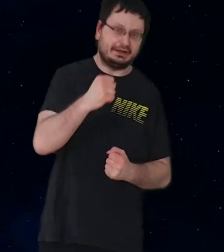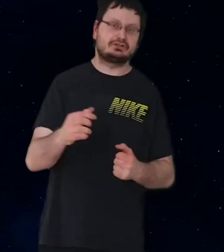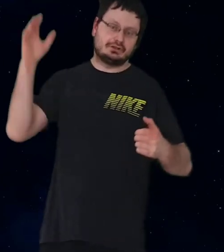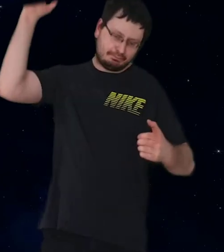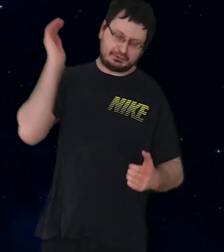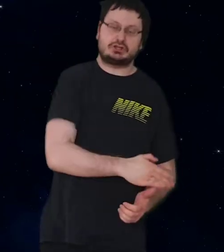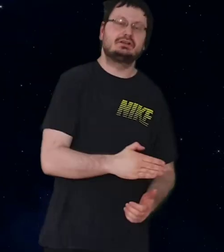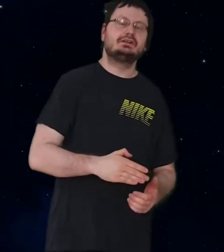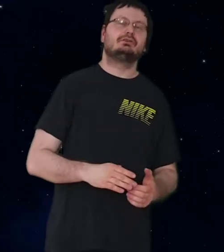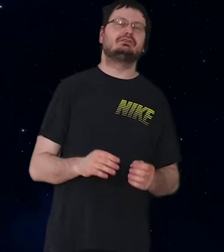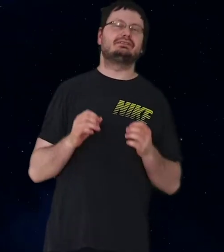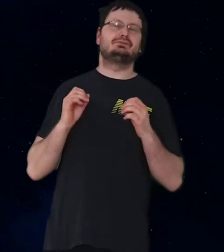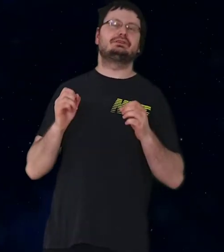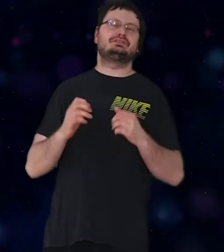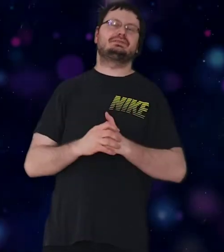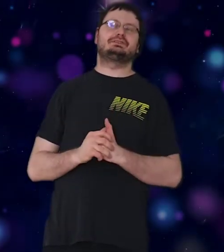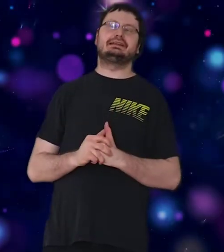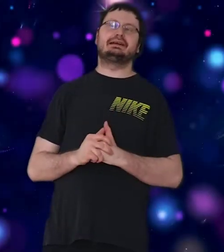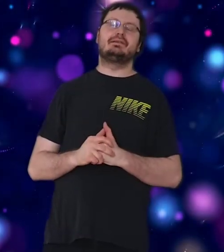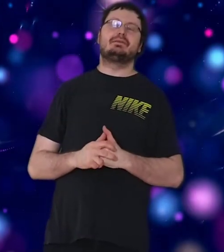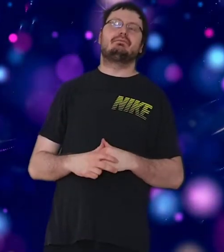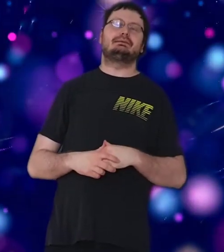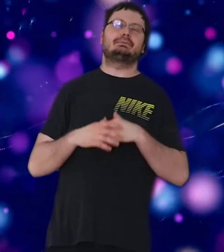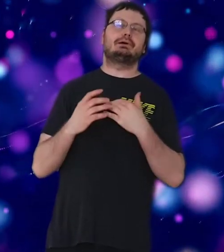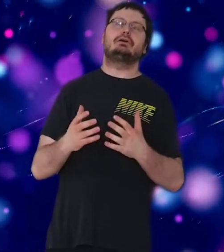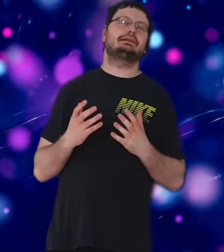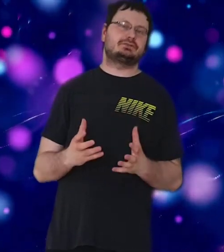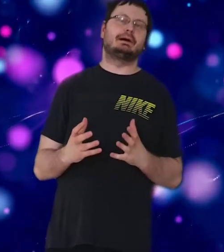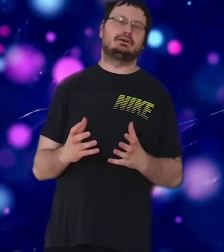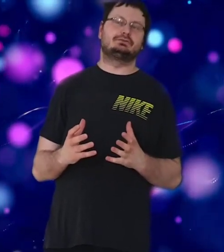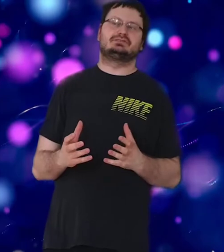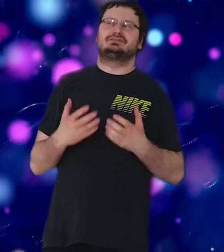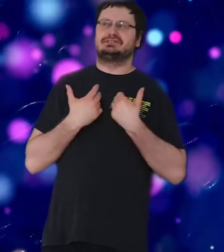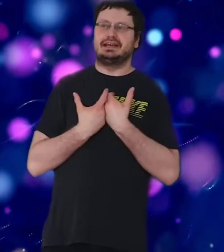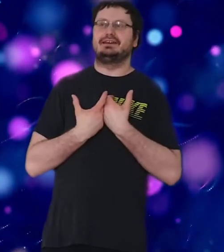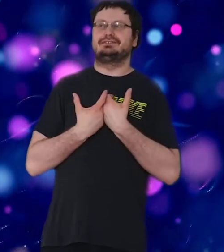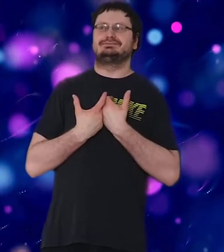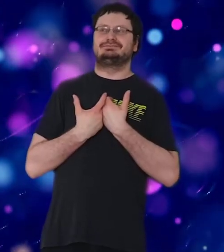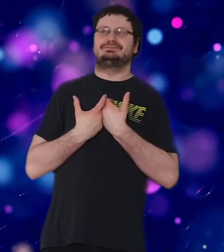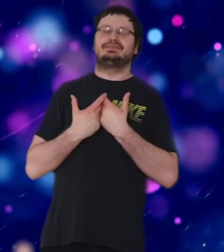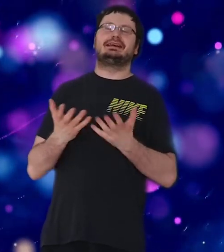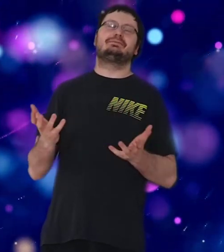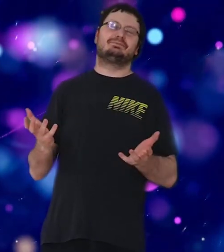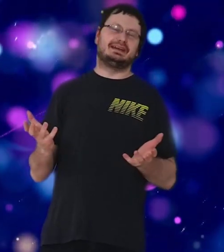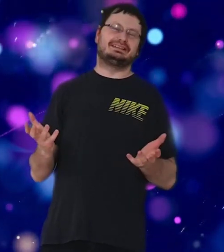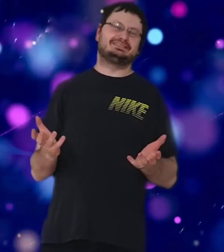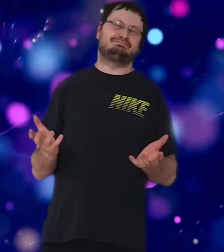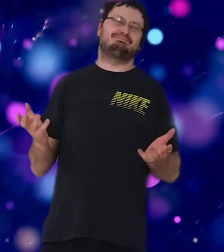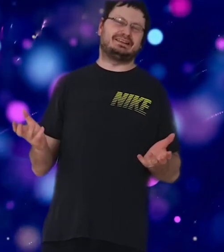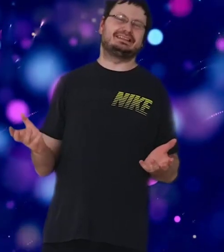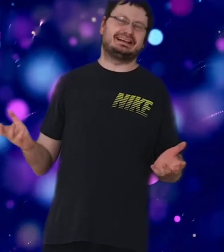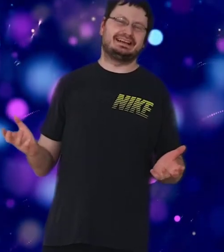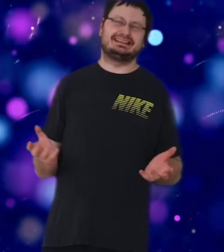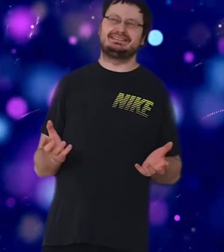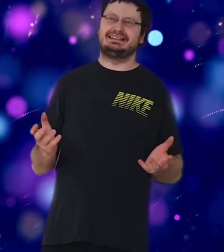bitch, und dann würde sich was ändern, weil man braucht ein Sprachbuch, und ey, der ist besser geeignet, wie